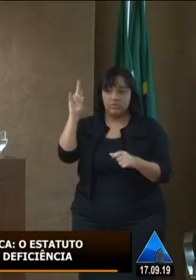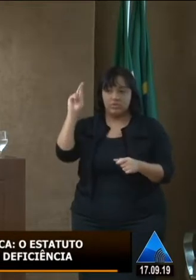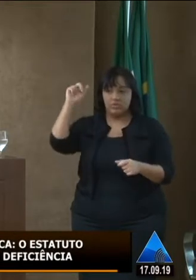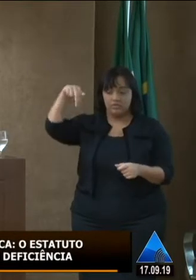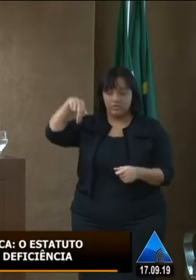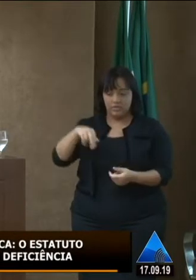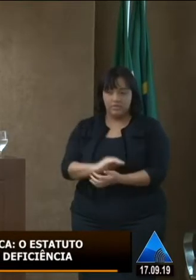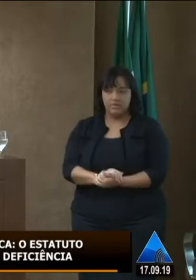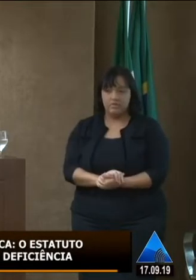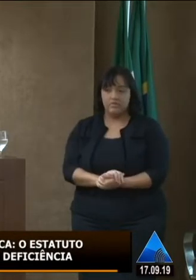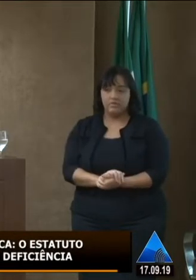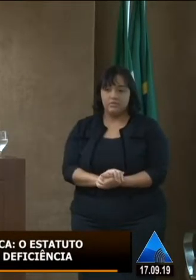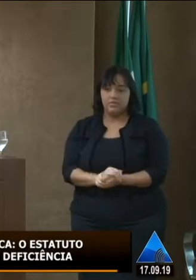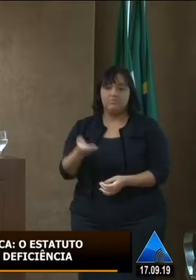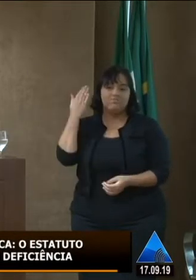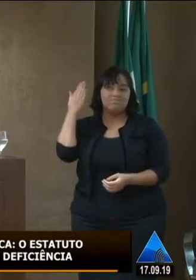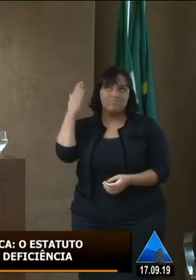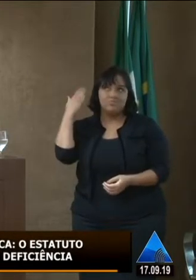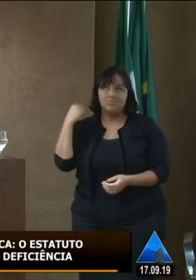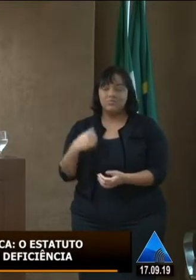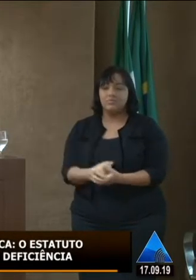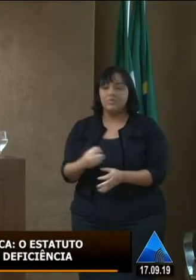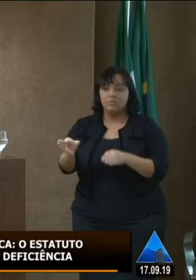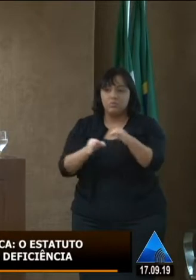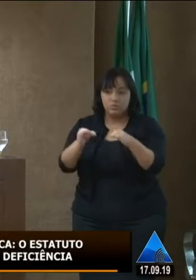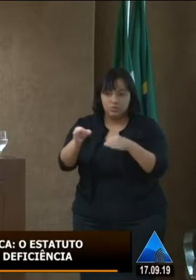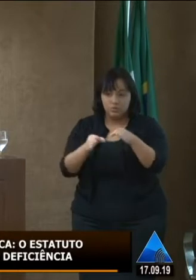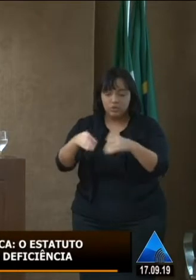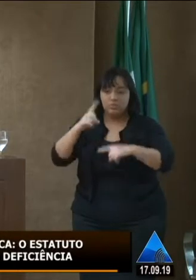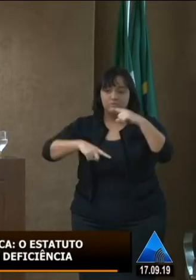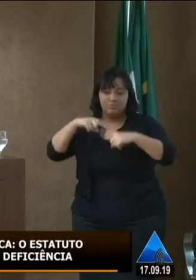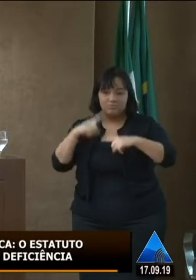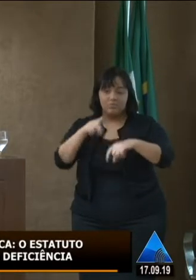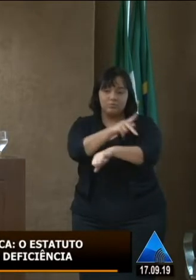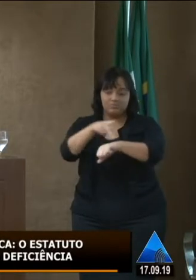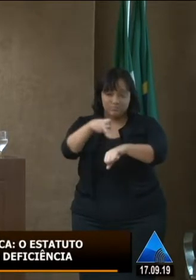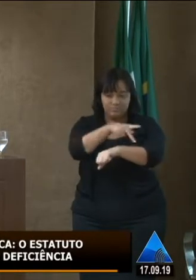desde o registro e a defesa no projeto político-pedagógico de uma